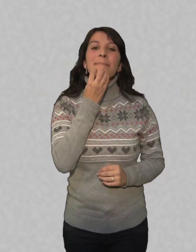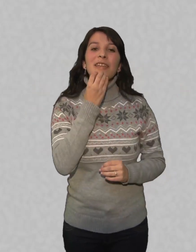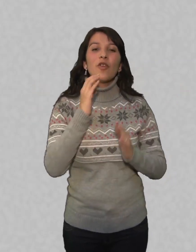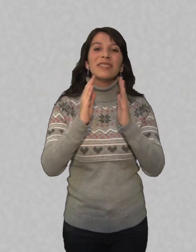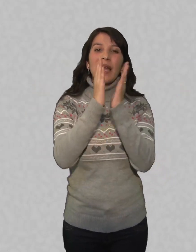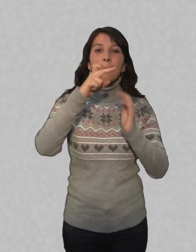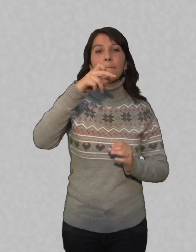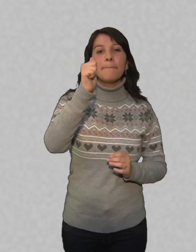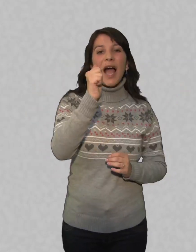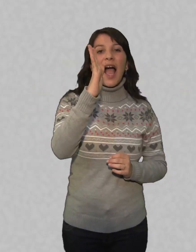explicaremos ahora también.